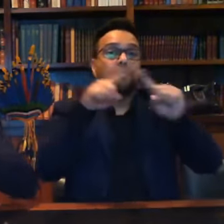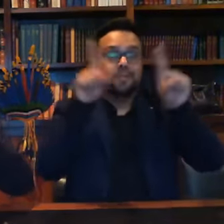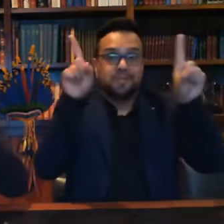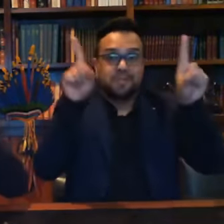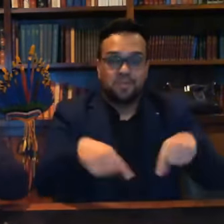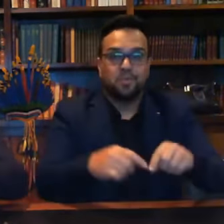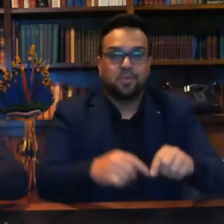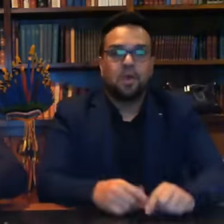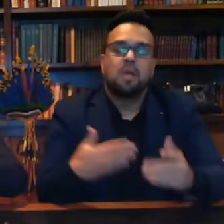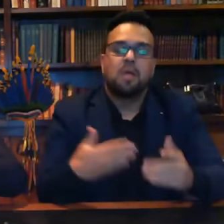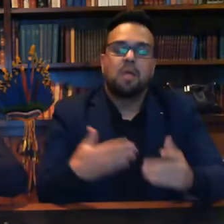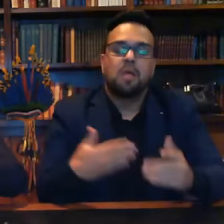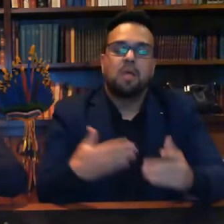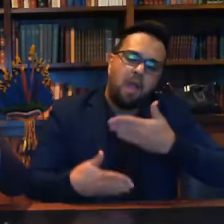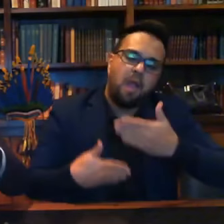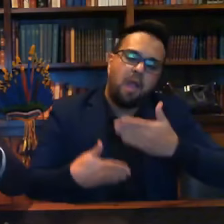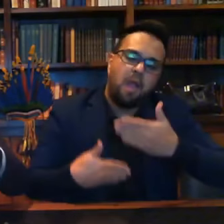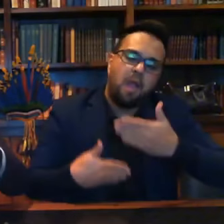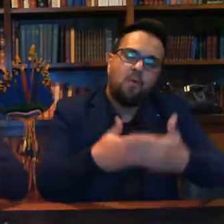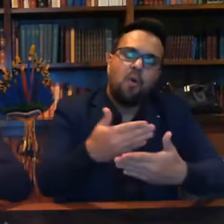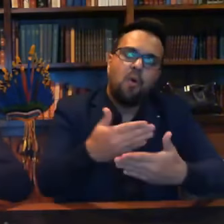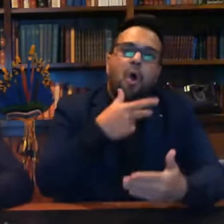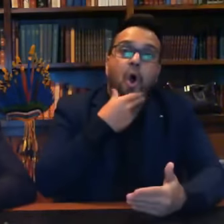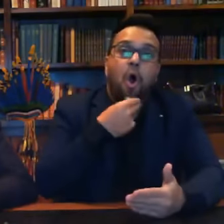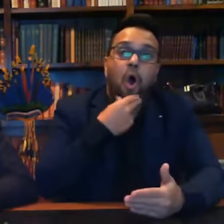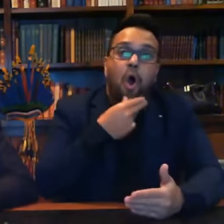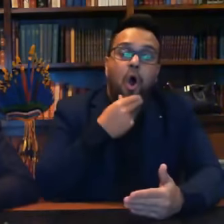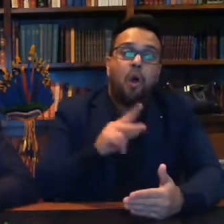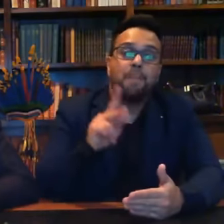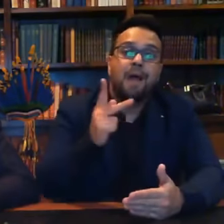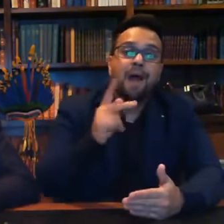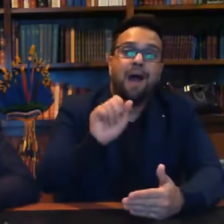o tempo foi passando, ele ficava lá, pra lá, pra cá,